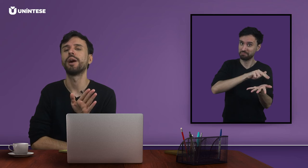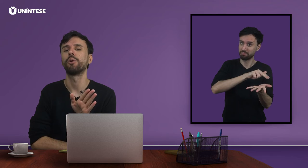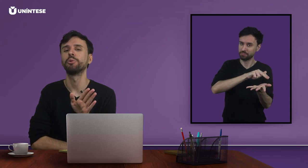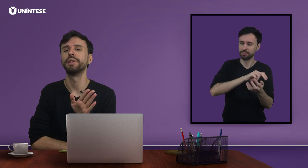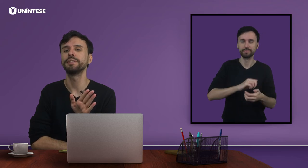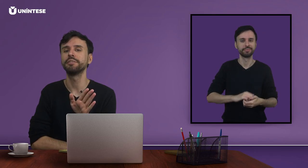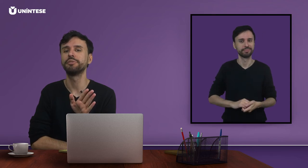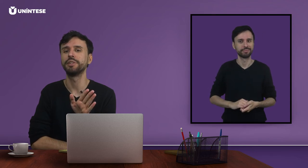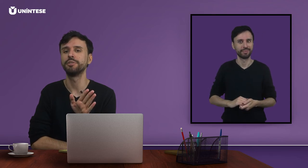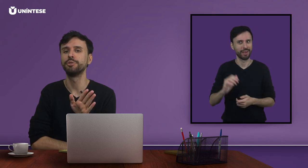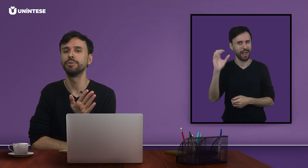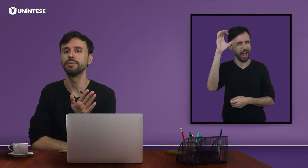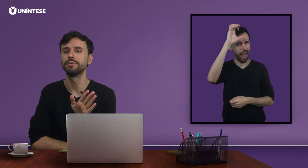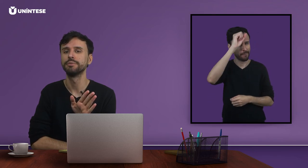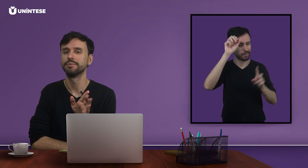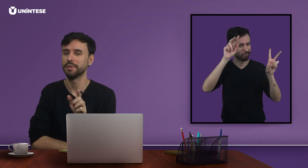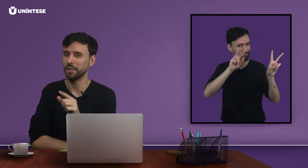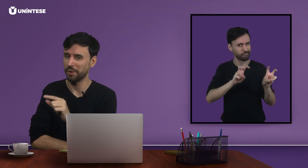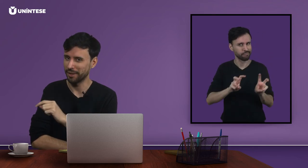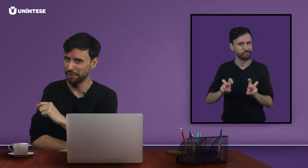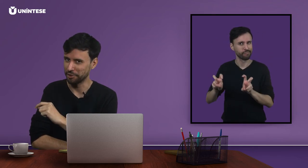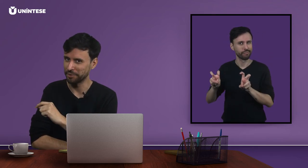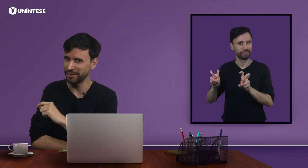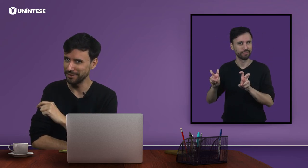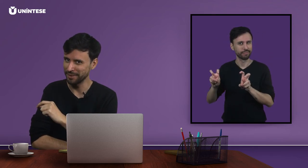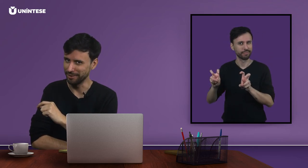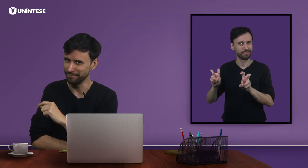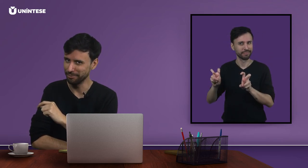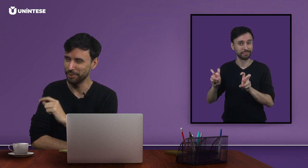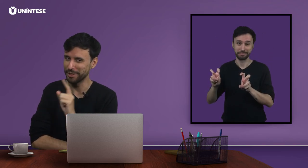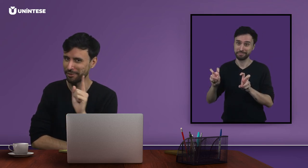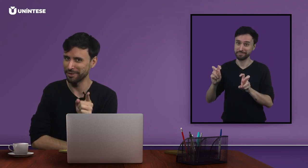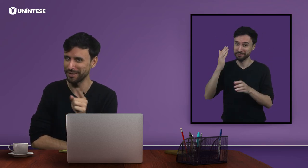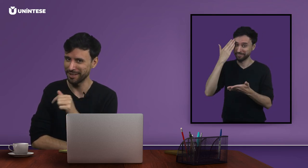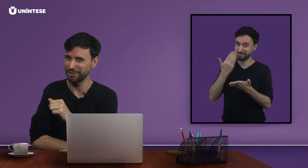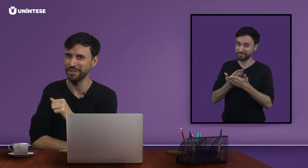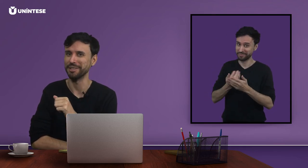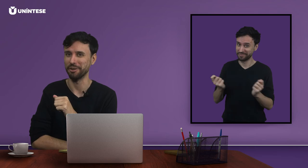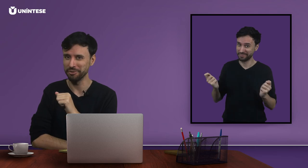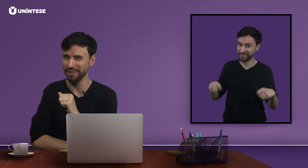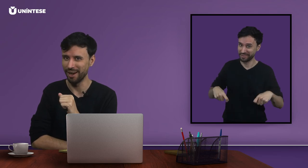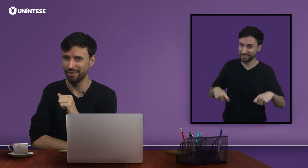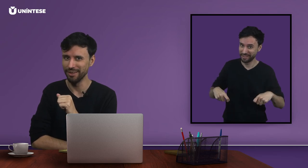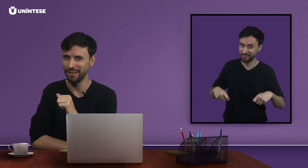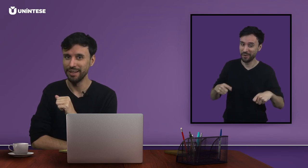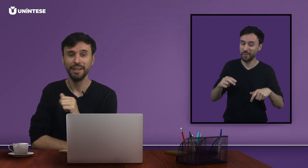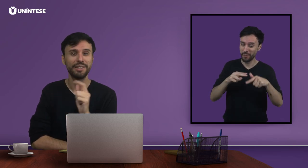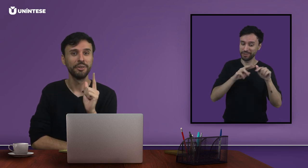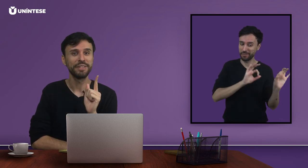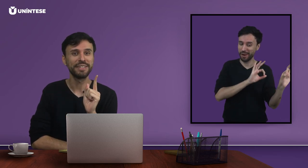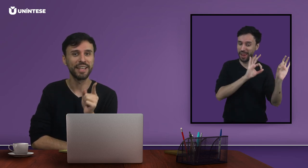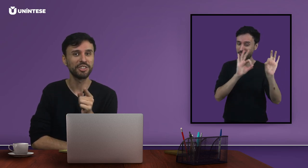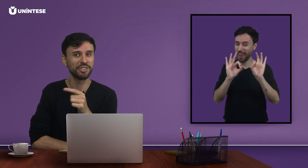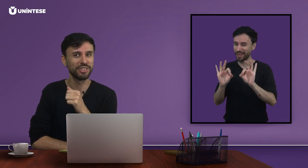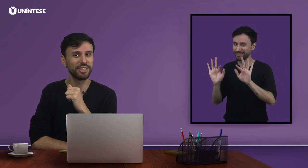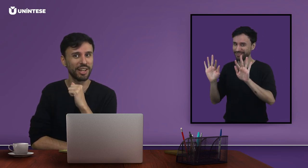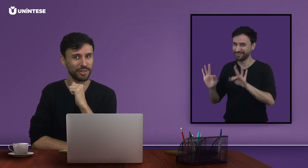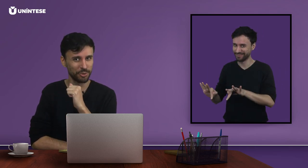algo nesse vídeo, que eu acredito que sim, por isso que você está assistindo até o final, não se esqueça de deixar sua